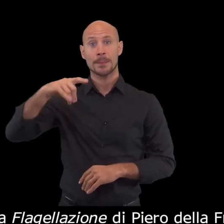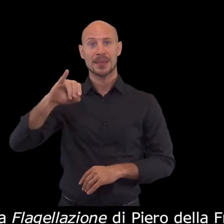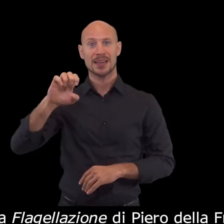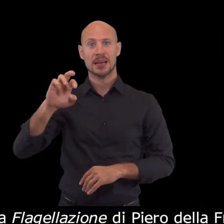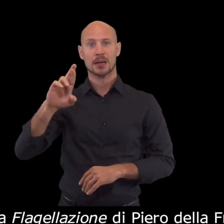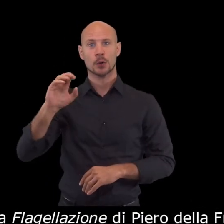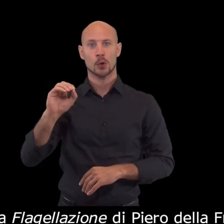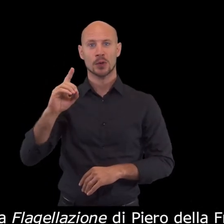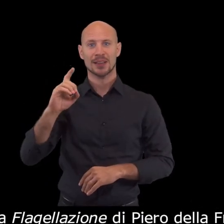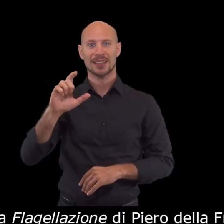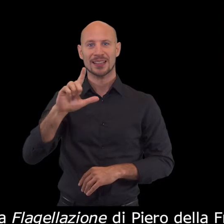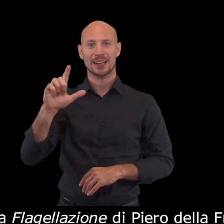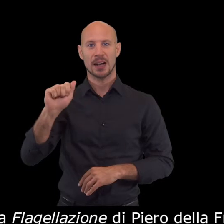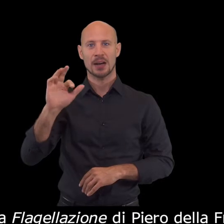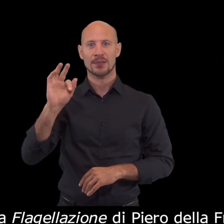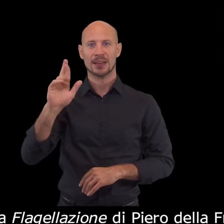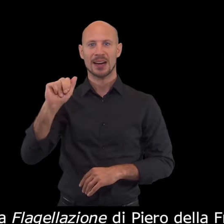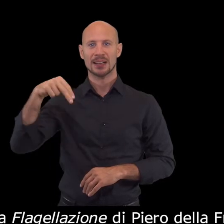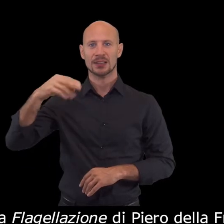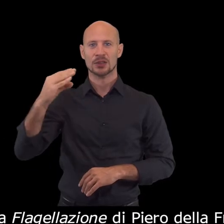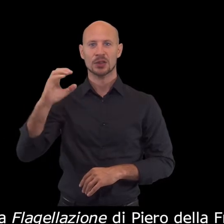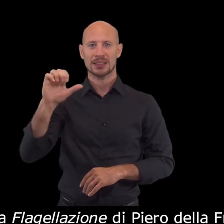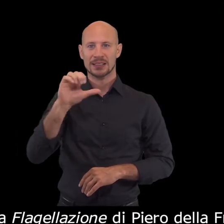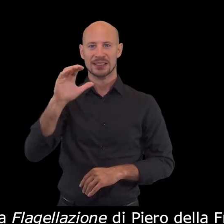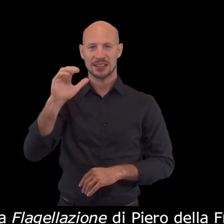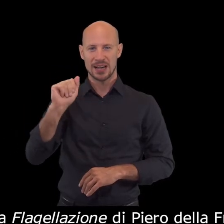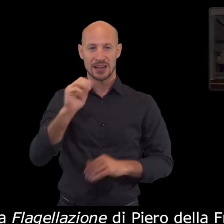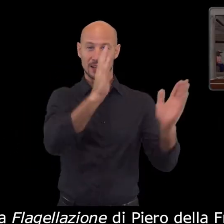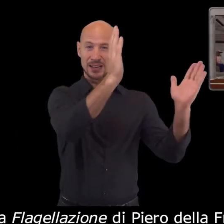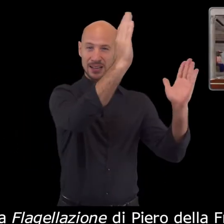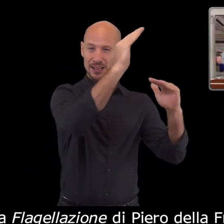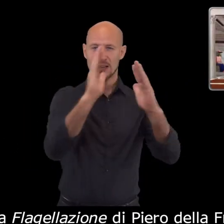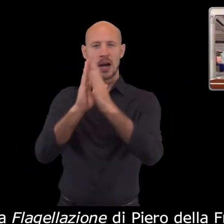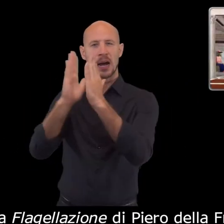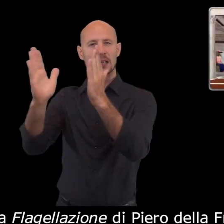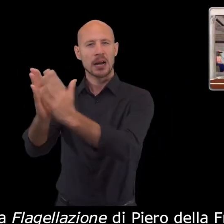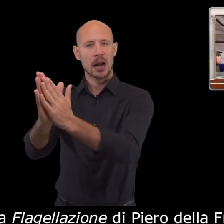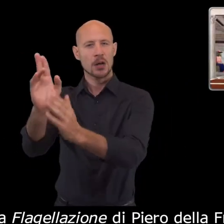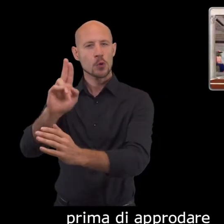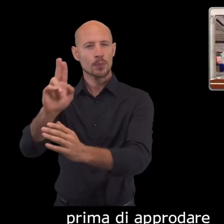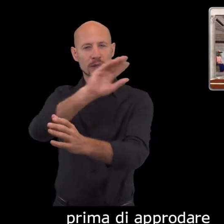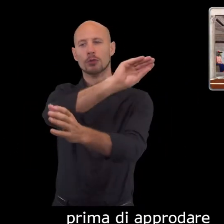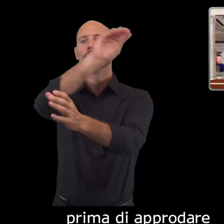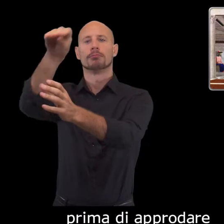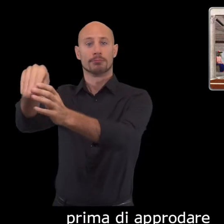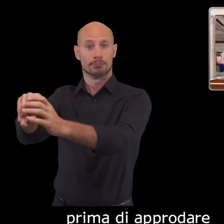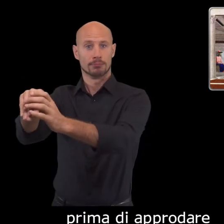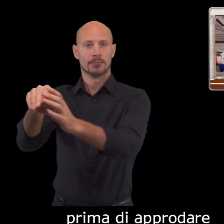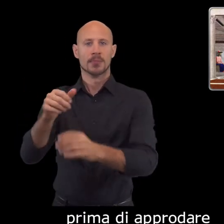La flagellazione di Piero della Francesca era conservata nella cattedrale di Urbino, prima di approdare nella Galleria